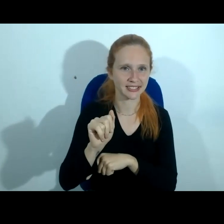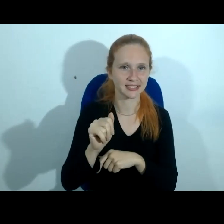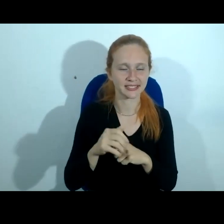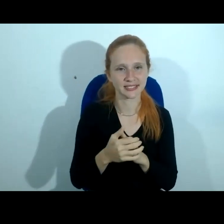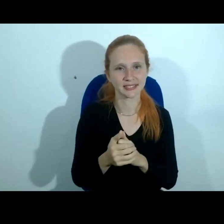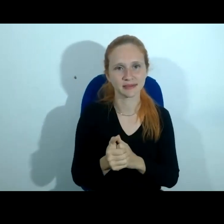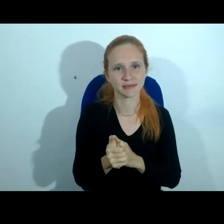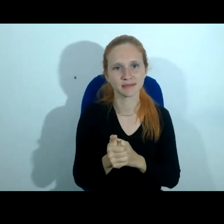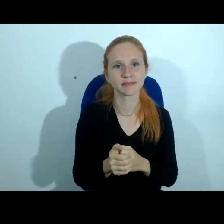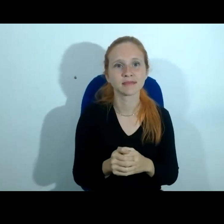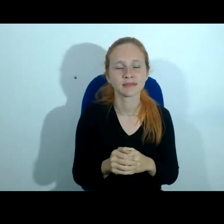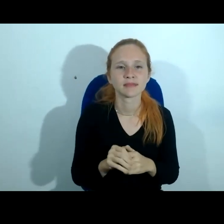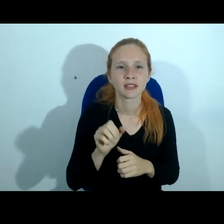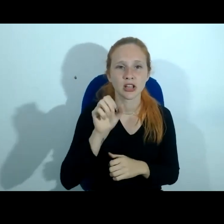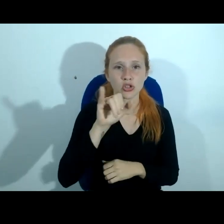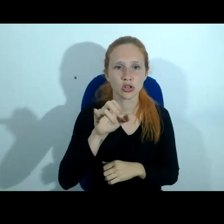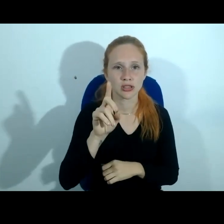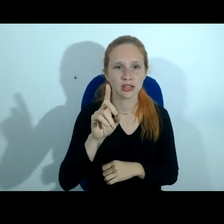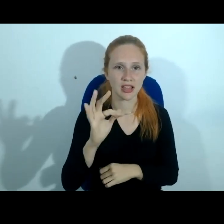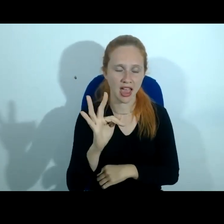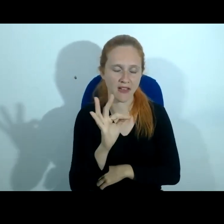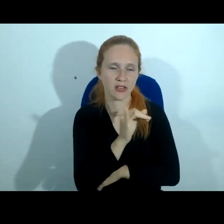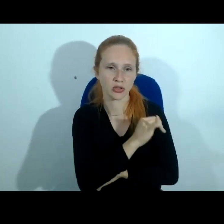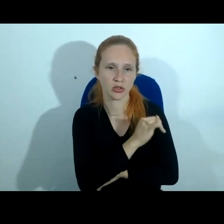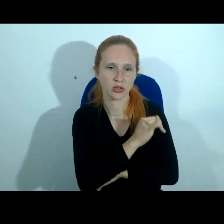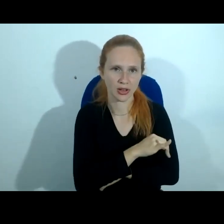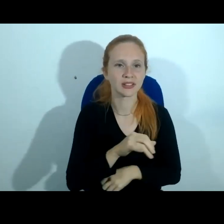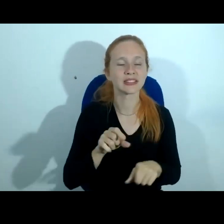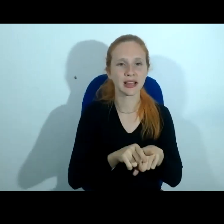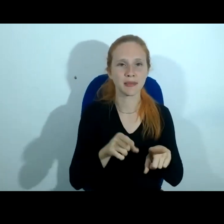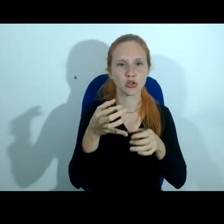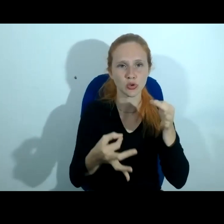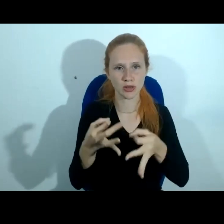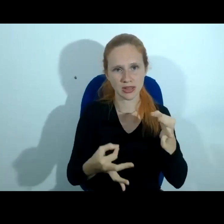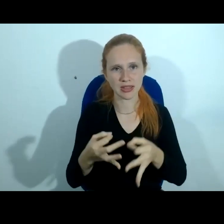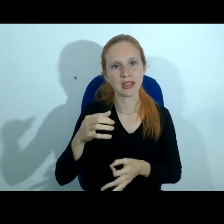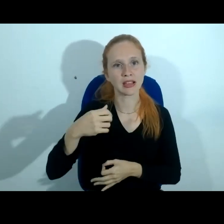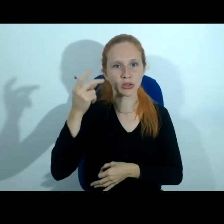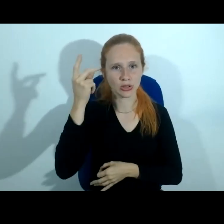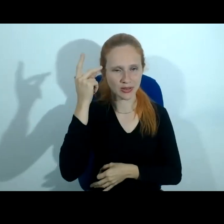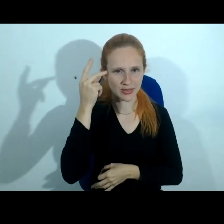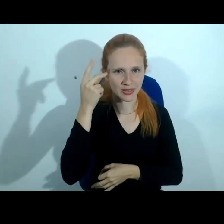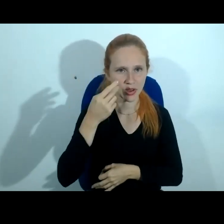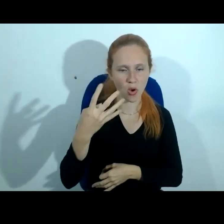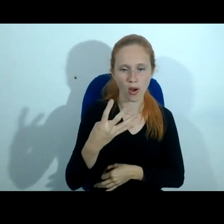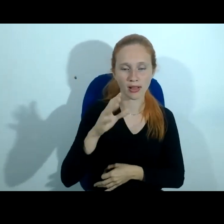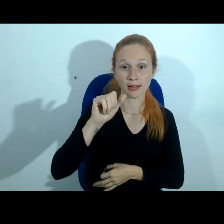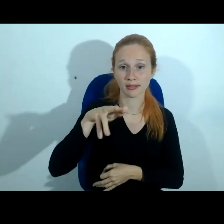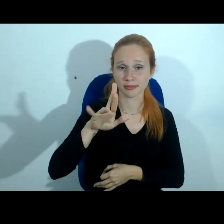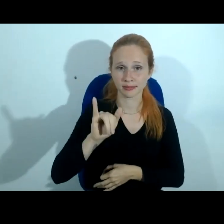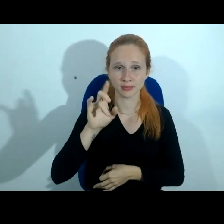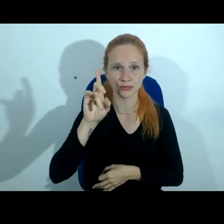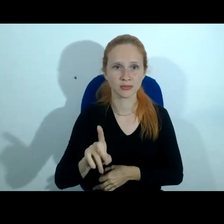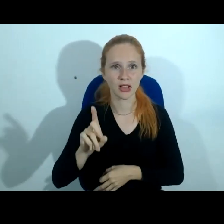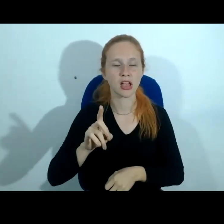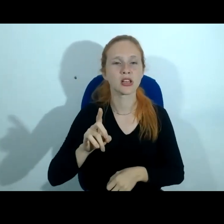a gente chama de JDS no Rio, mas é juíza em segundo grau no Tribunal de Justiça de São Paulo, integra a Quarta Câmara de Direito Criminal, pensou em